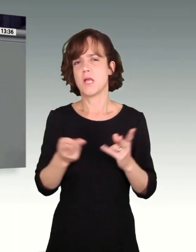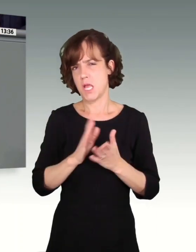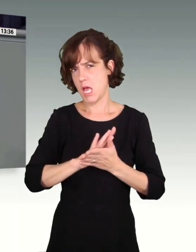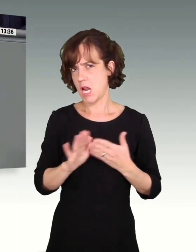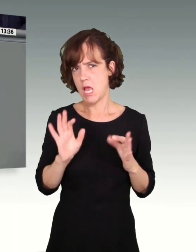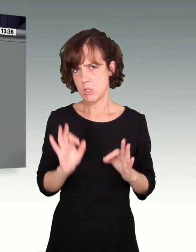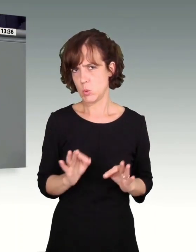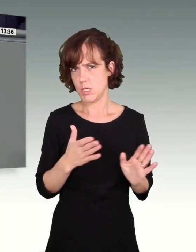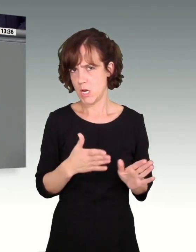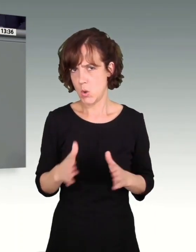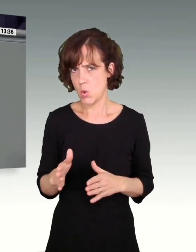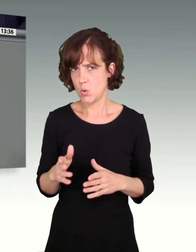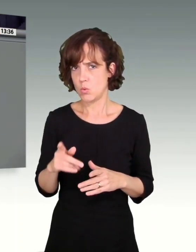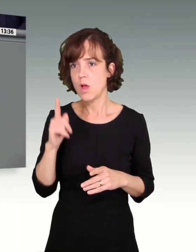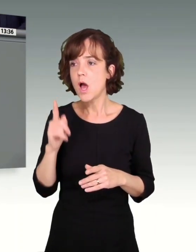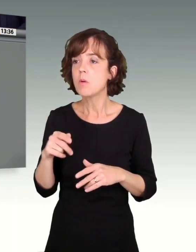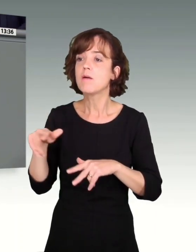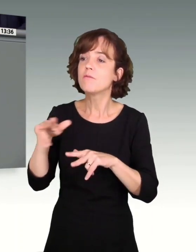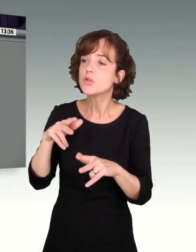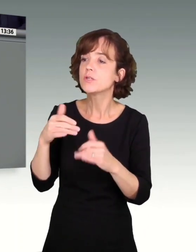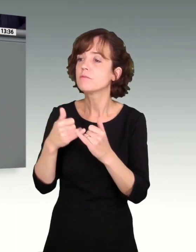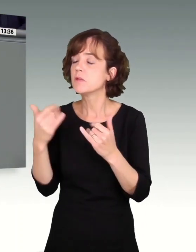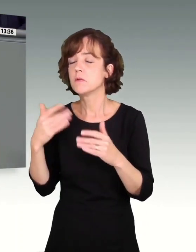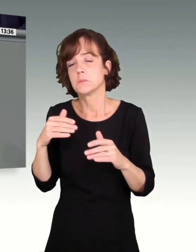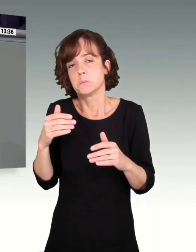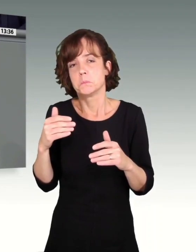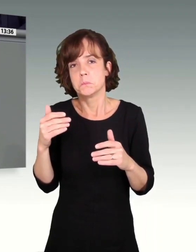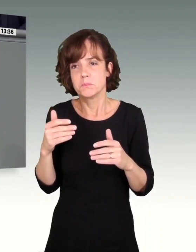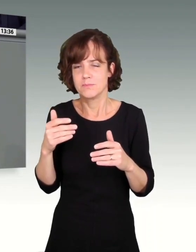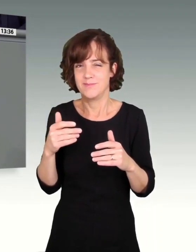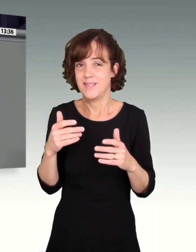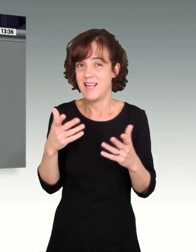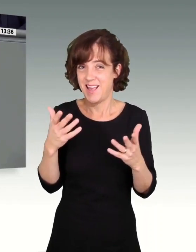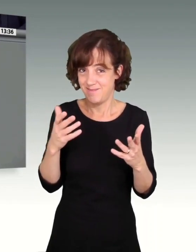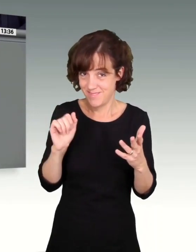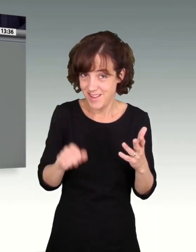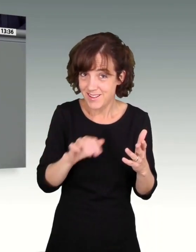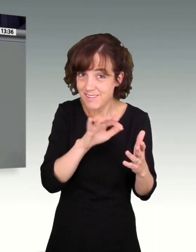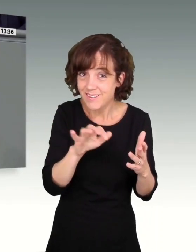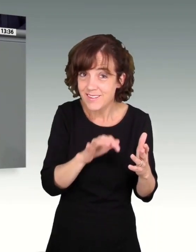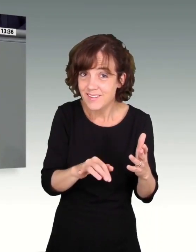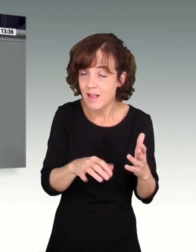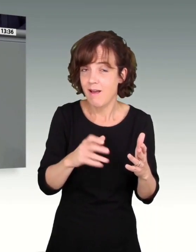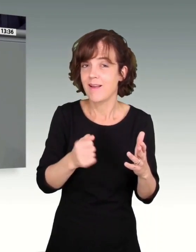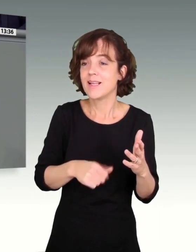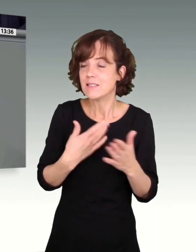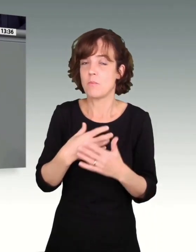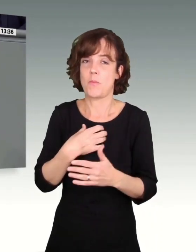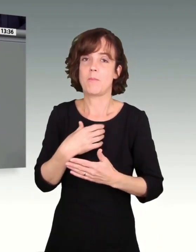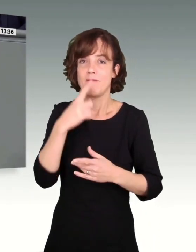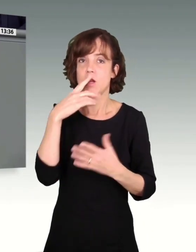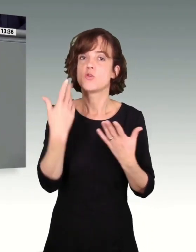nimmt nicht Rücksicht auch auf die wirtschaftlichen Entwicklungen. Und das ist das Problem eines so